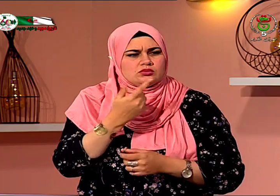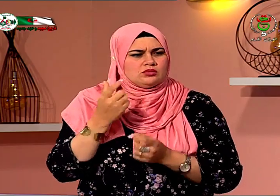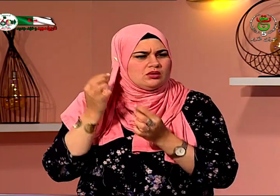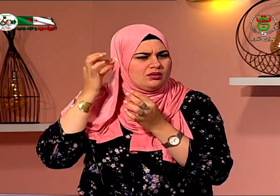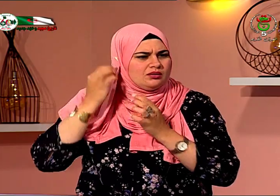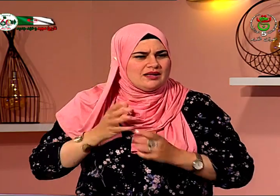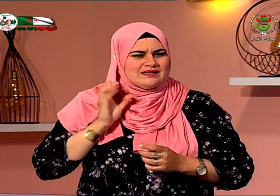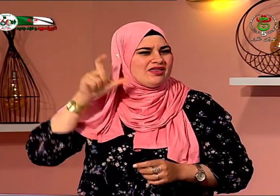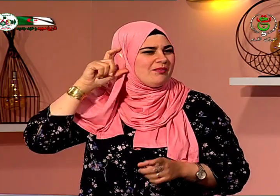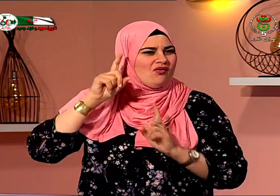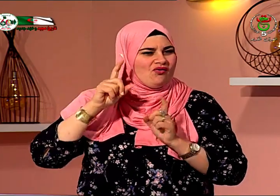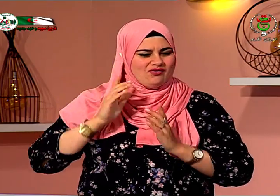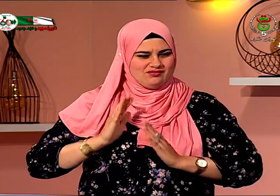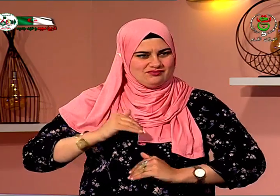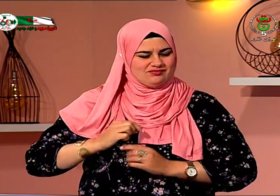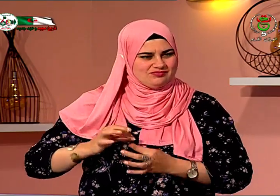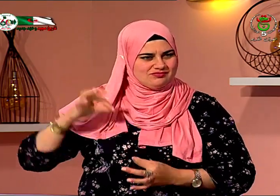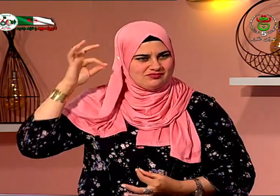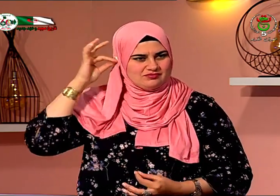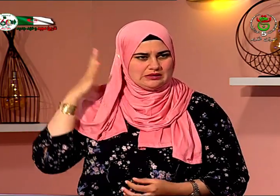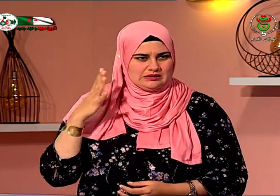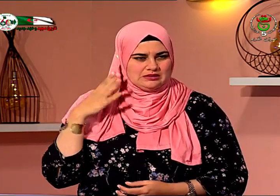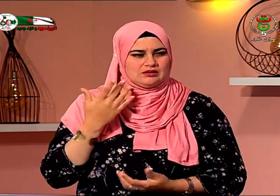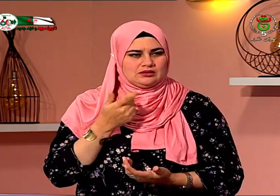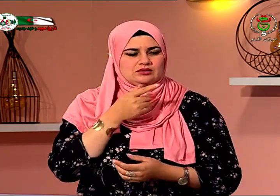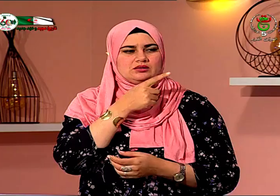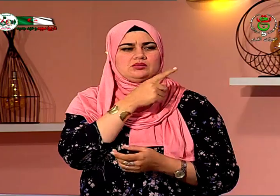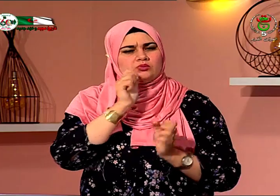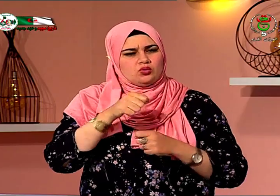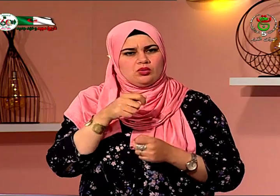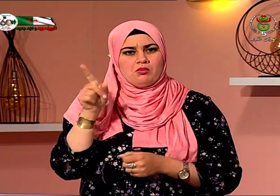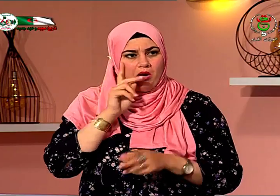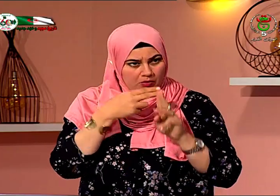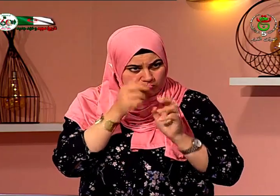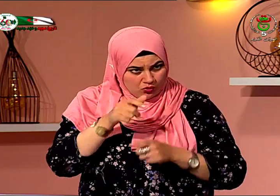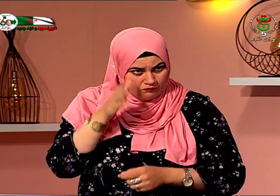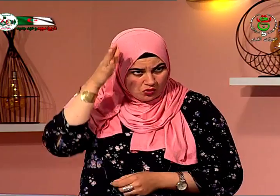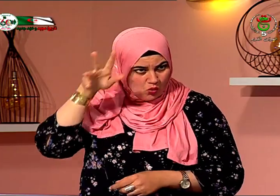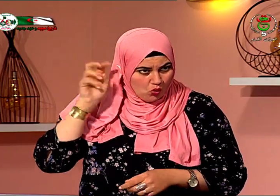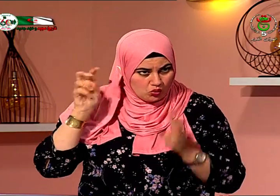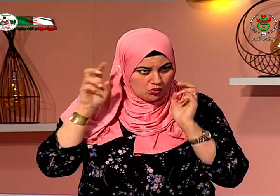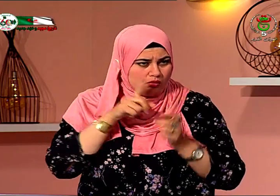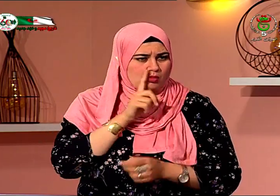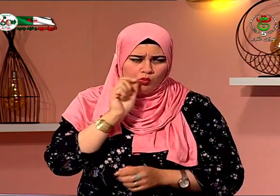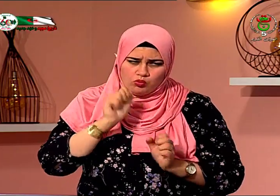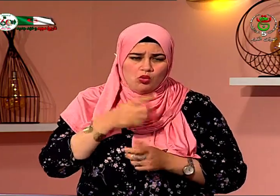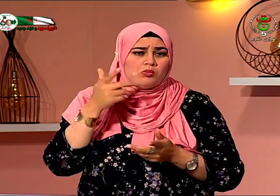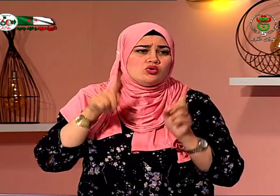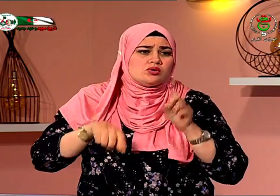أدني عندي صمم عميق والآخر صمم نسبي فقال